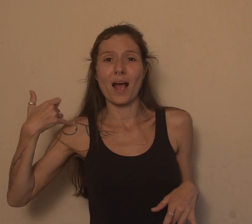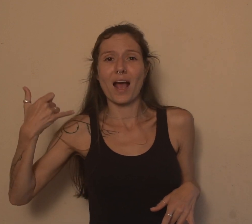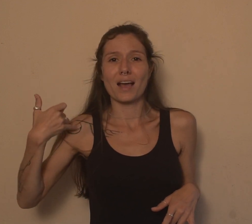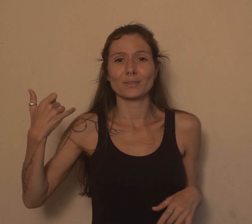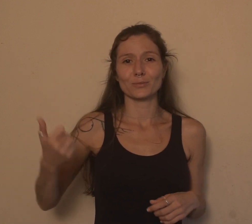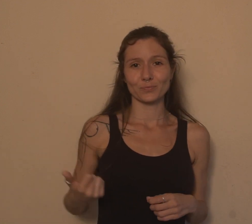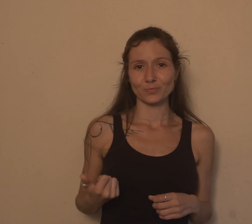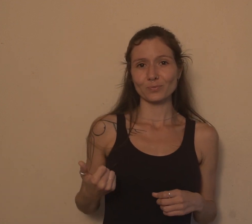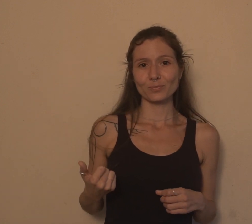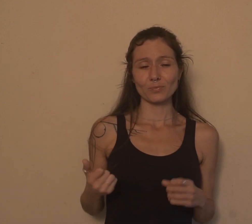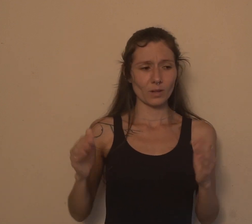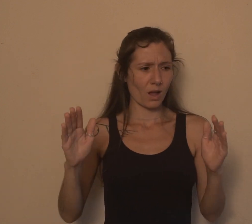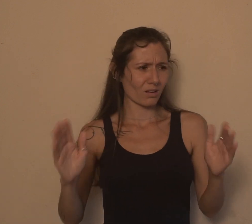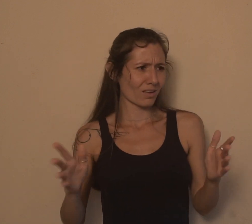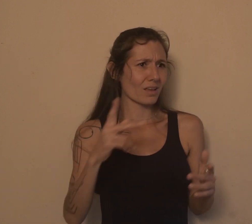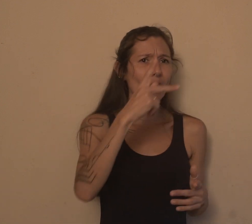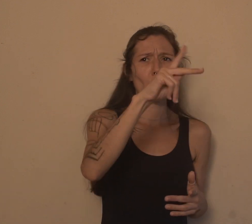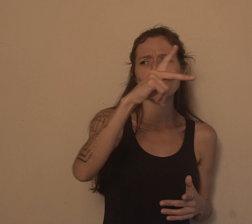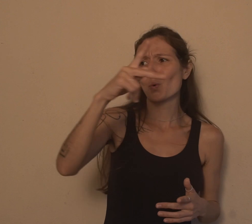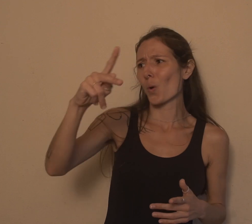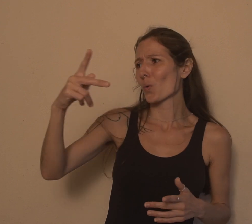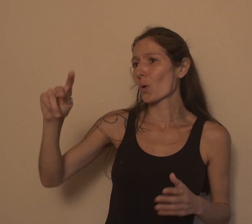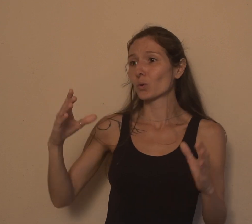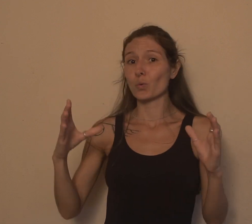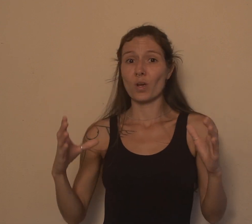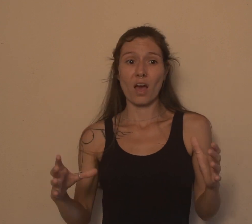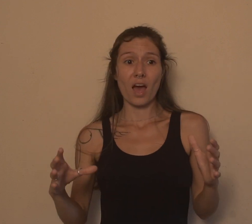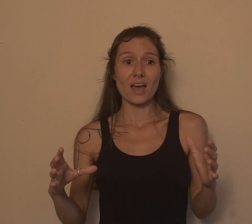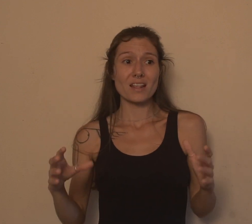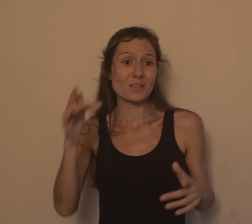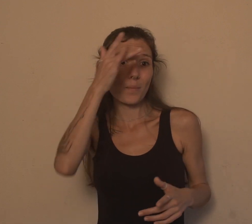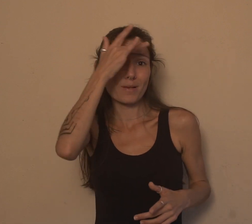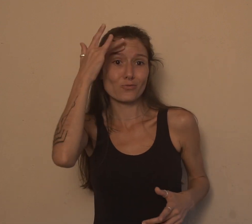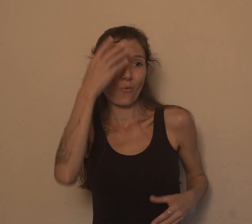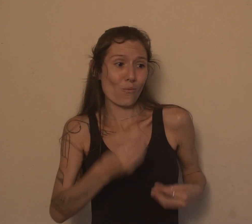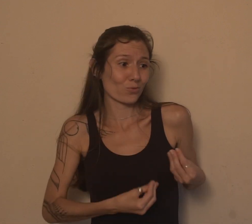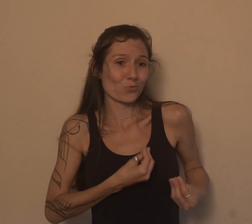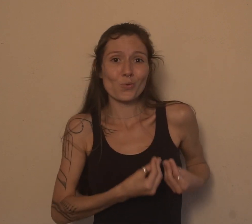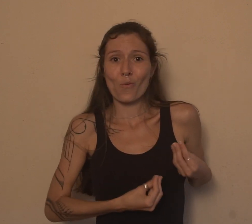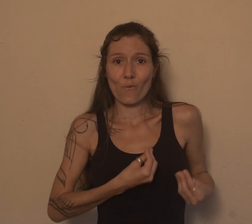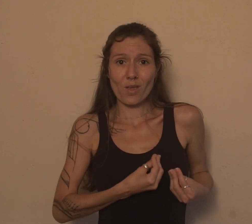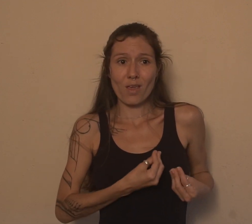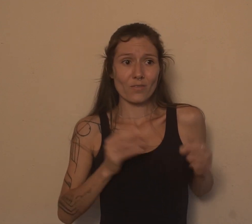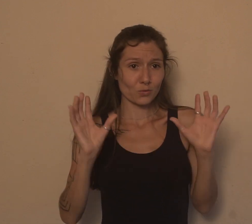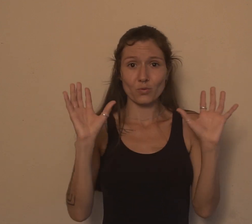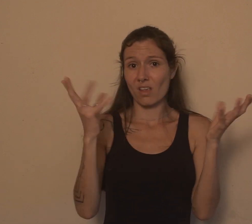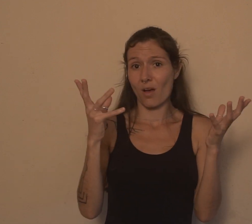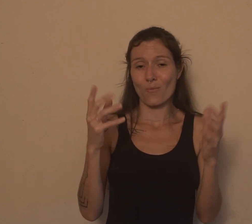E aqui na região, aqui, lá em Altaí, vários lugares, só existe eu hoje. com o Maifel, sabe.